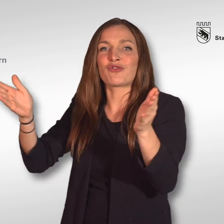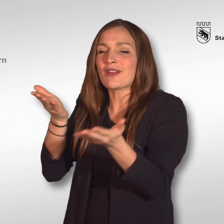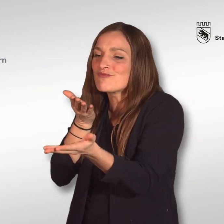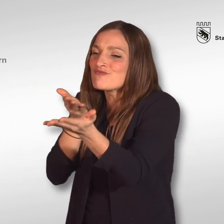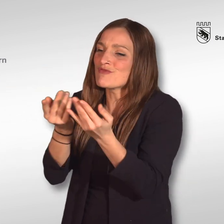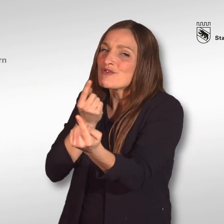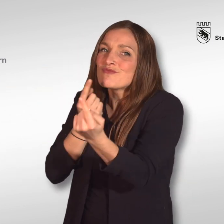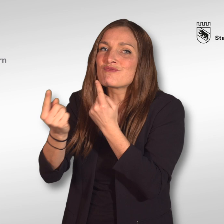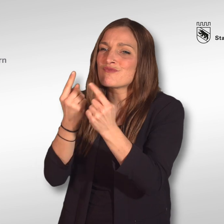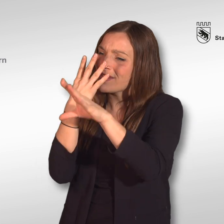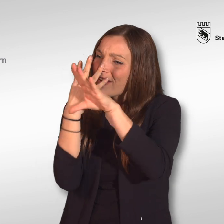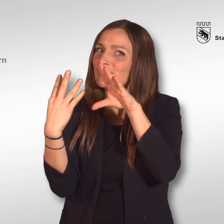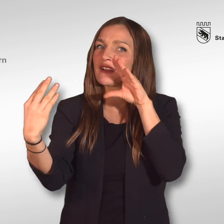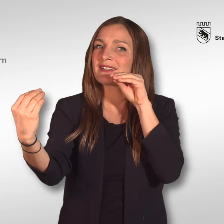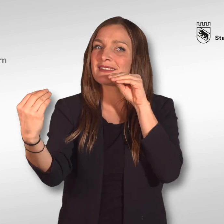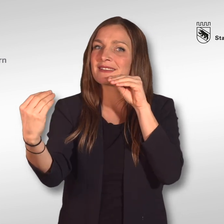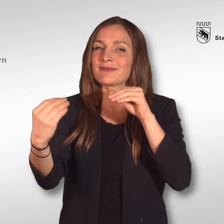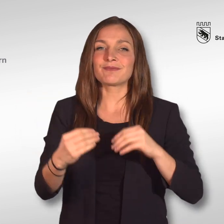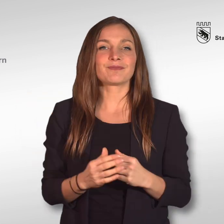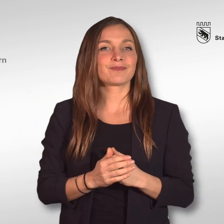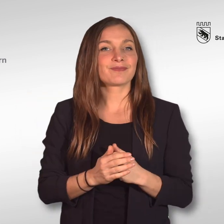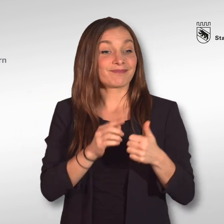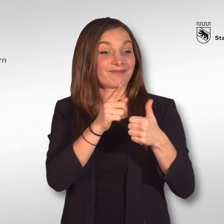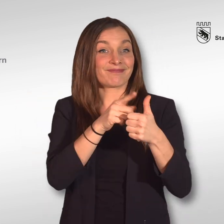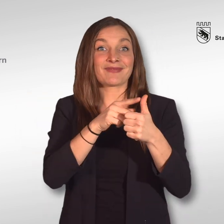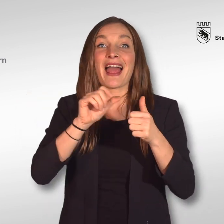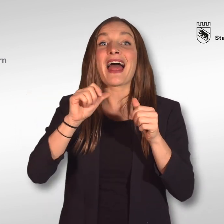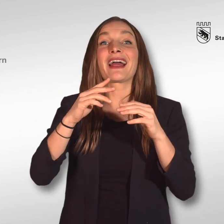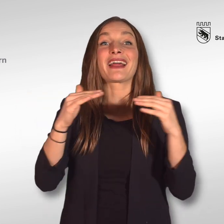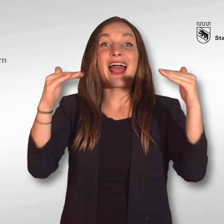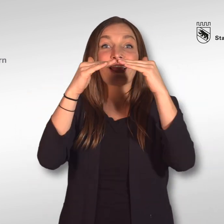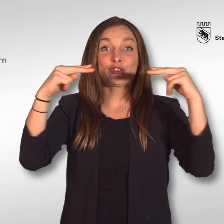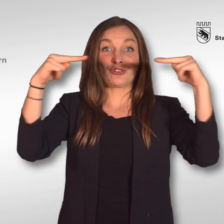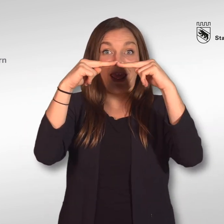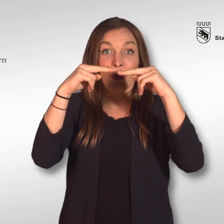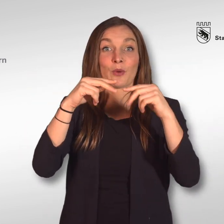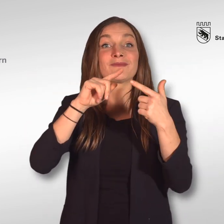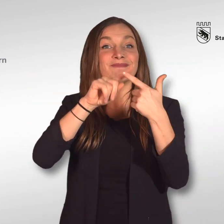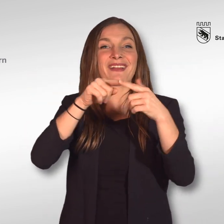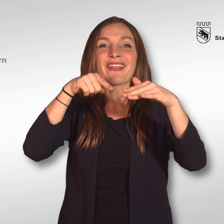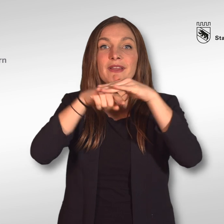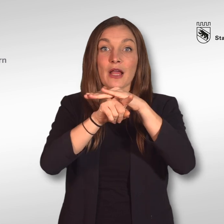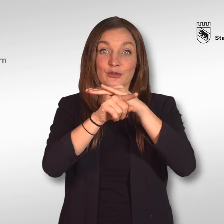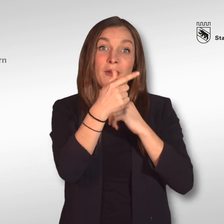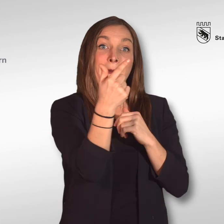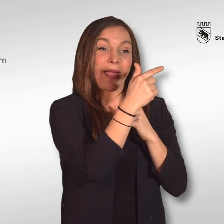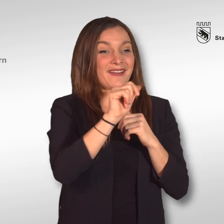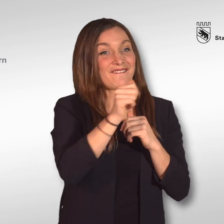ebenso viel wert wie fachliche Kompetenzen. Gleichstellung und Integration sind uns wichtig.